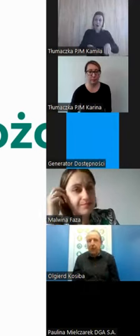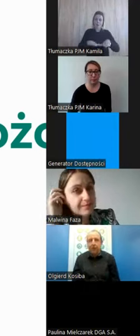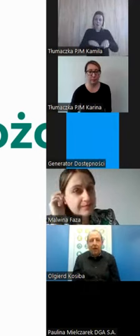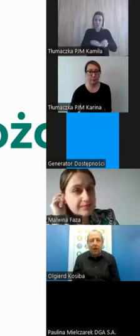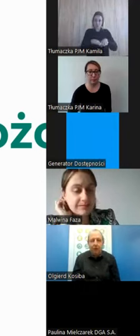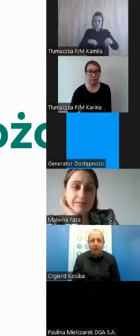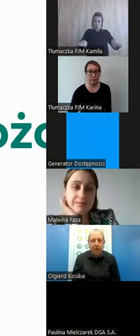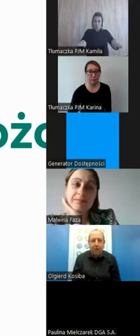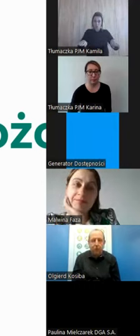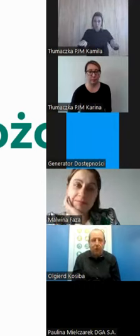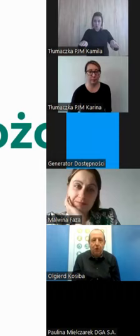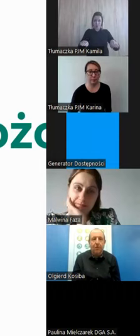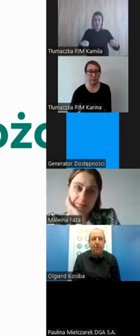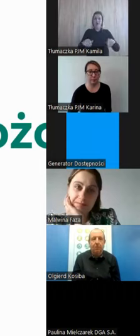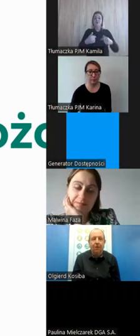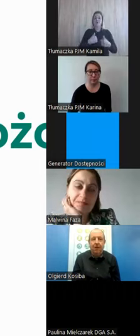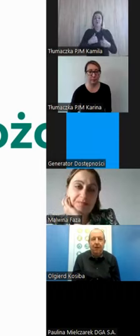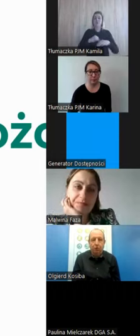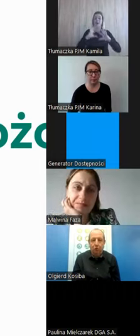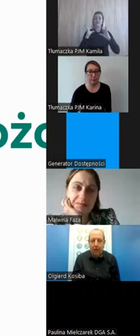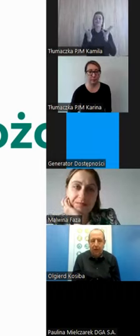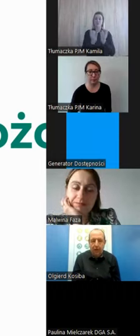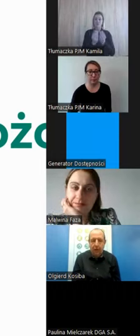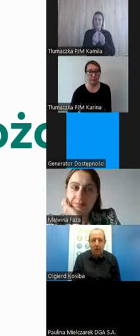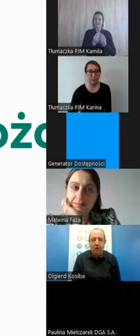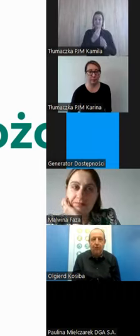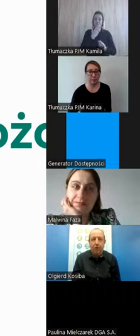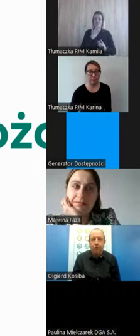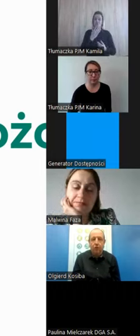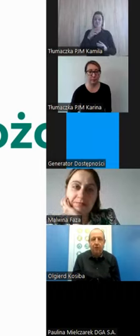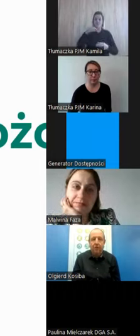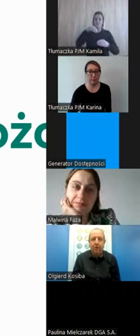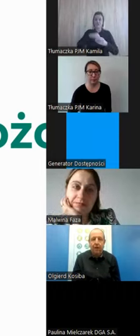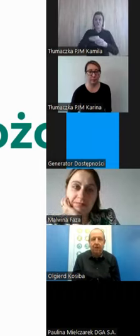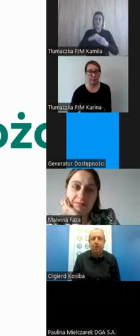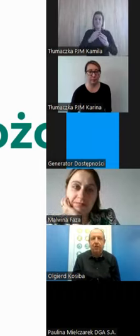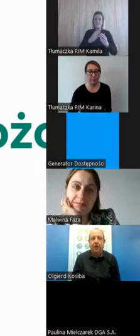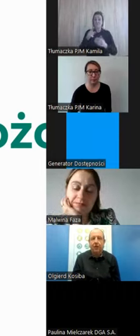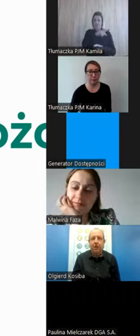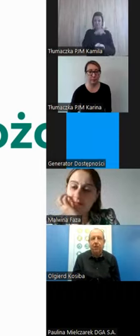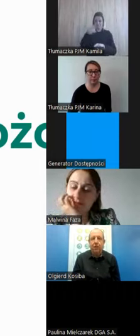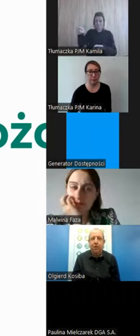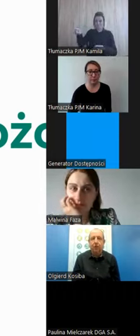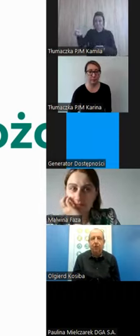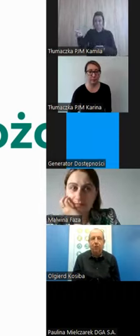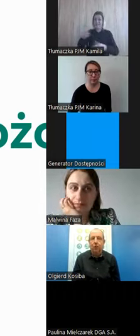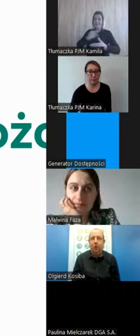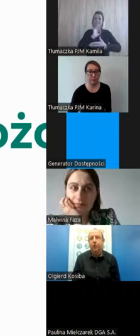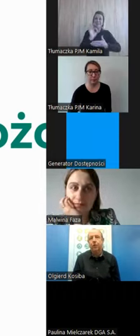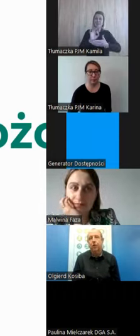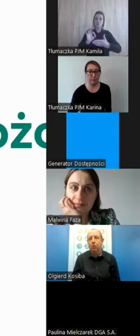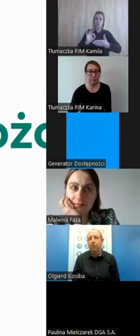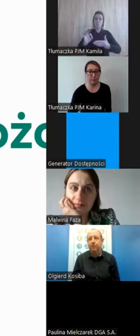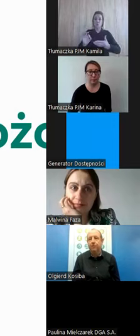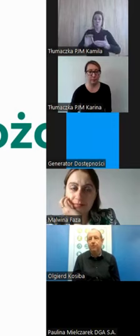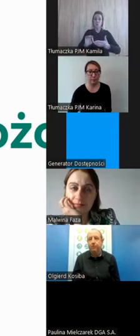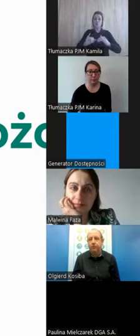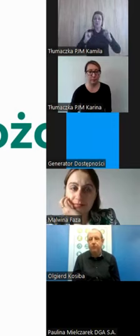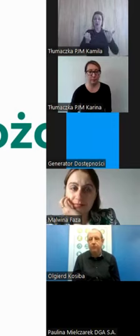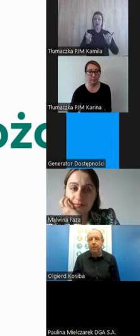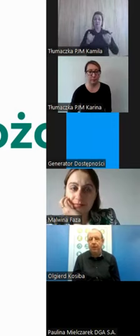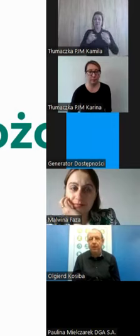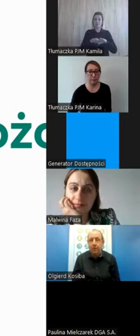to ja wszystkim tutaj obecnym gwarantuję, że większość z nas to zdanie narysowałoby od stołu.